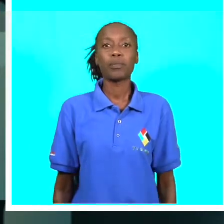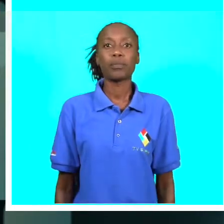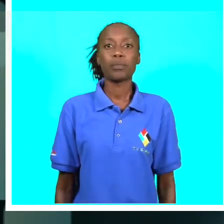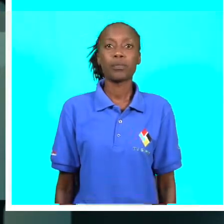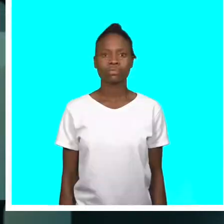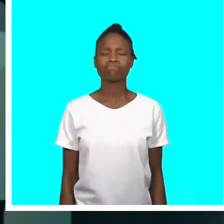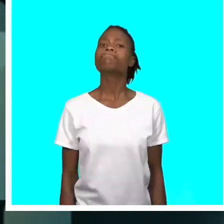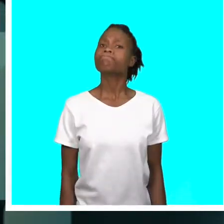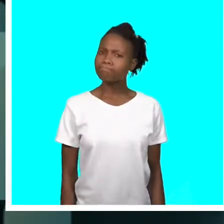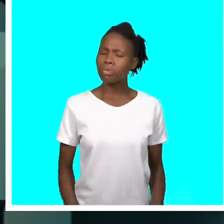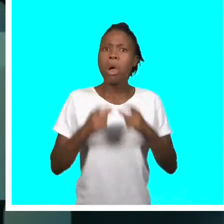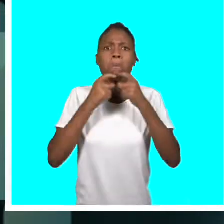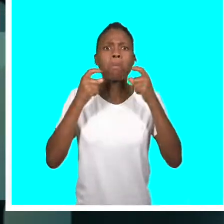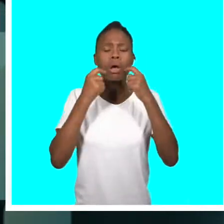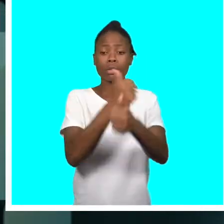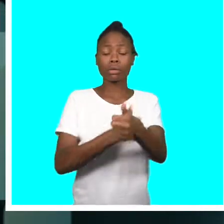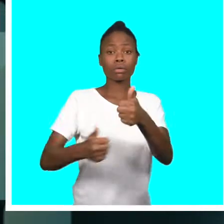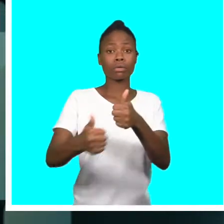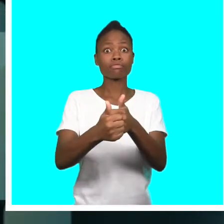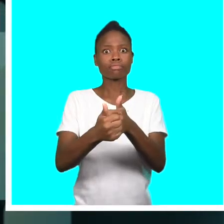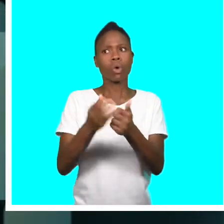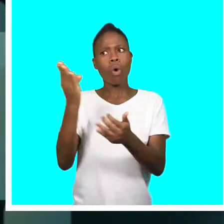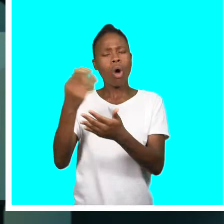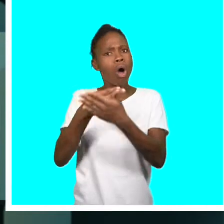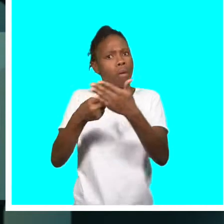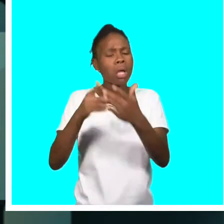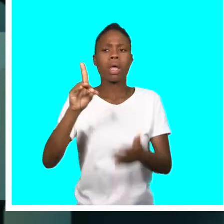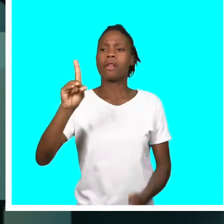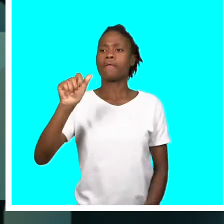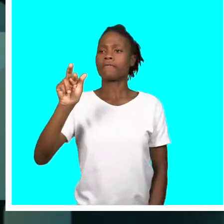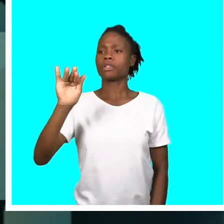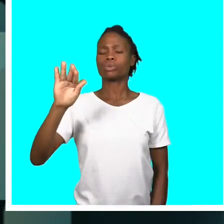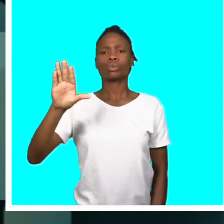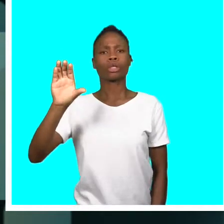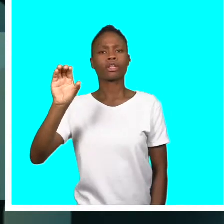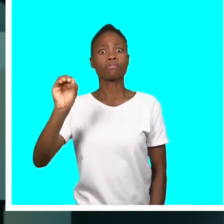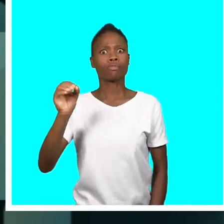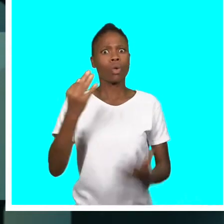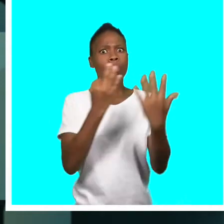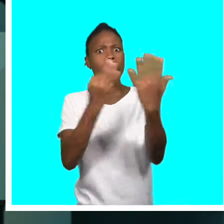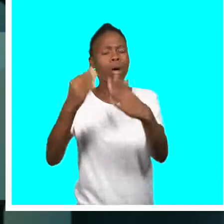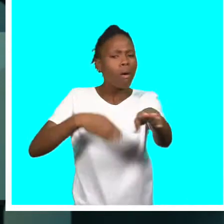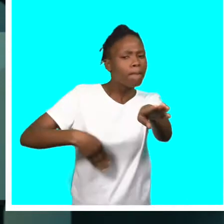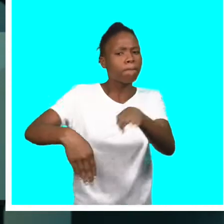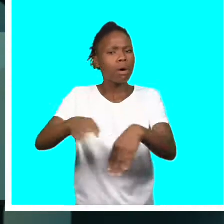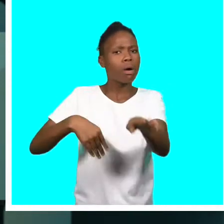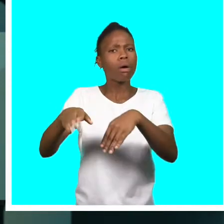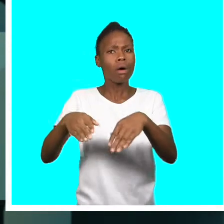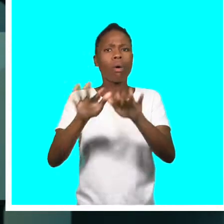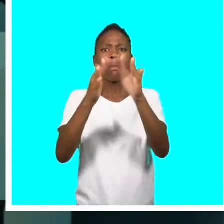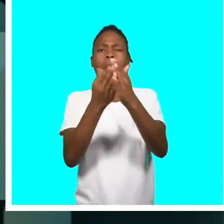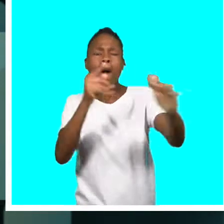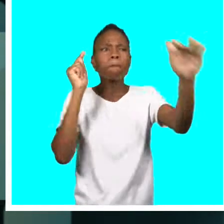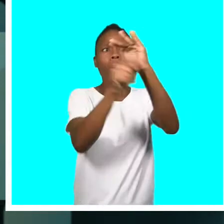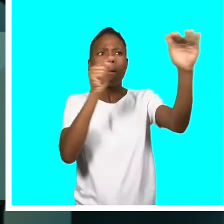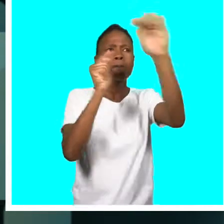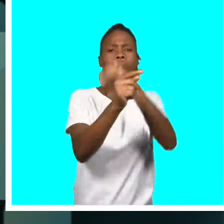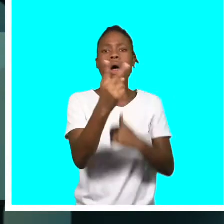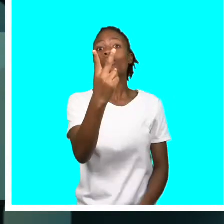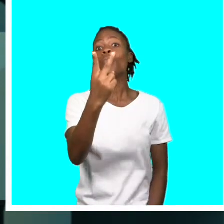Dário representou o Moçambique em 88 jogos e apontou 21